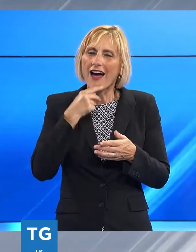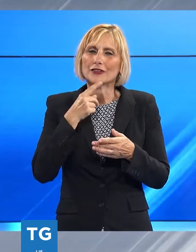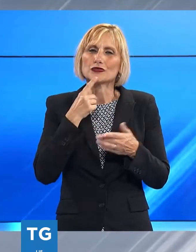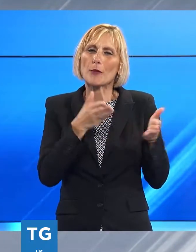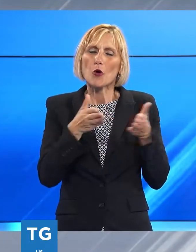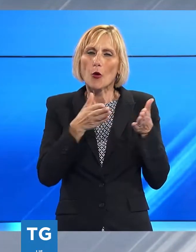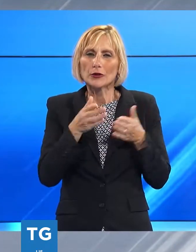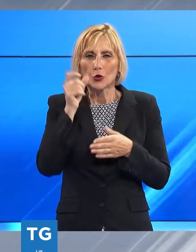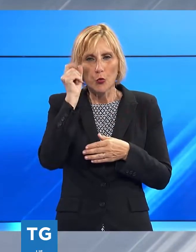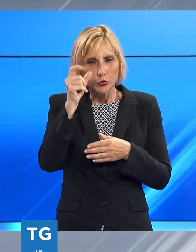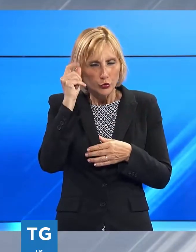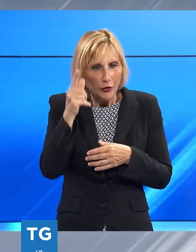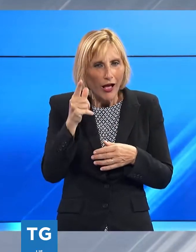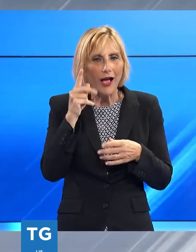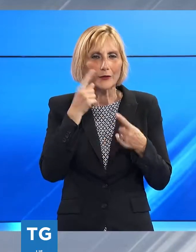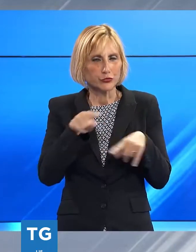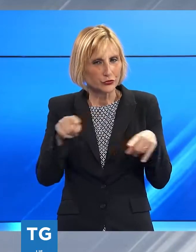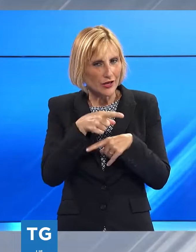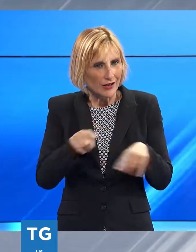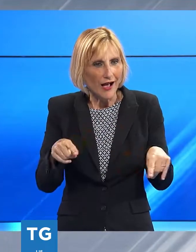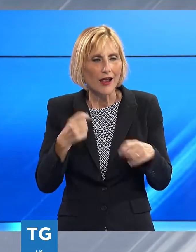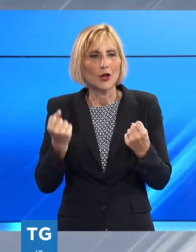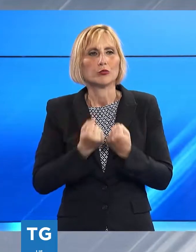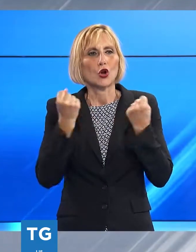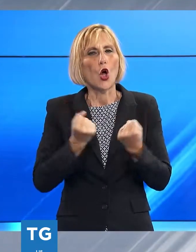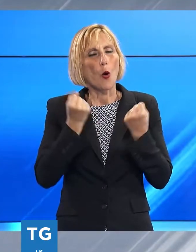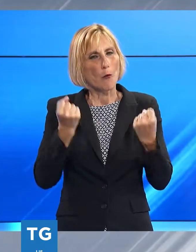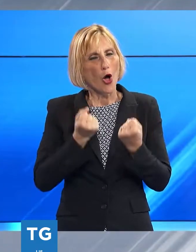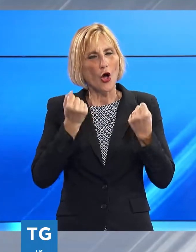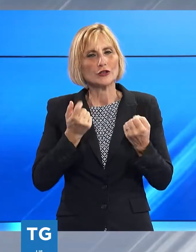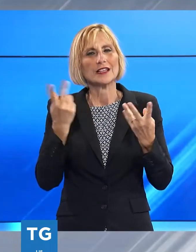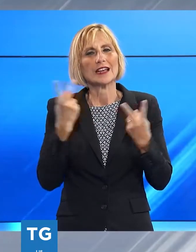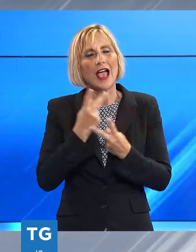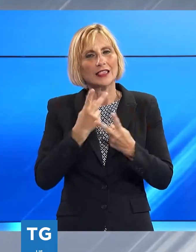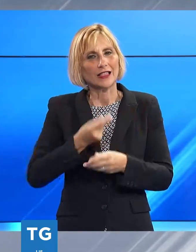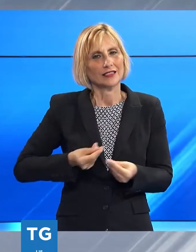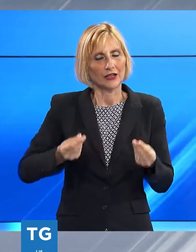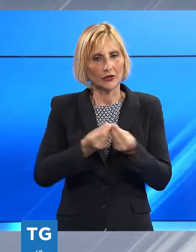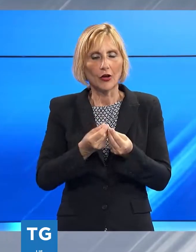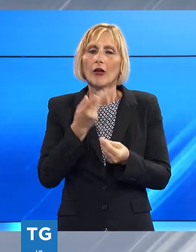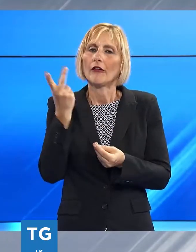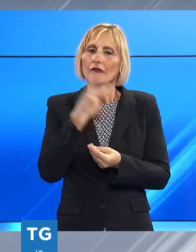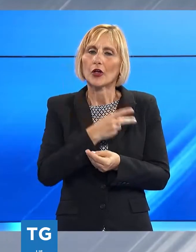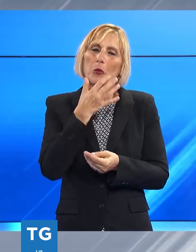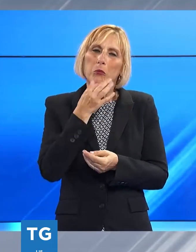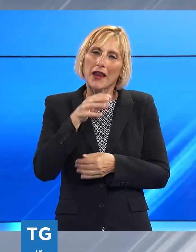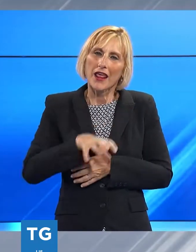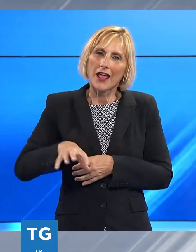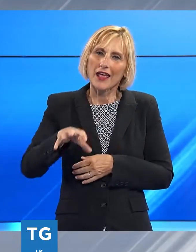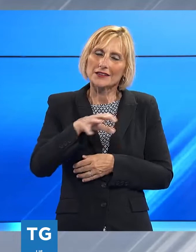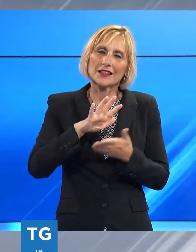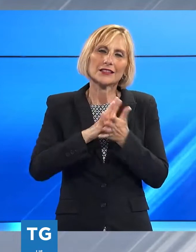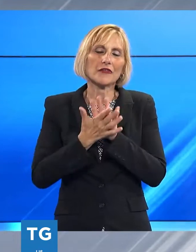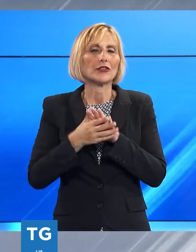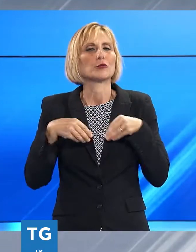culturali promossi dalle principali realtà del territorio e ogni volta la bellezza del luogo diventa protagonista da